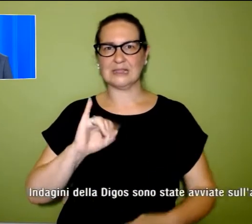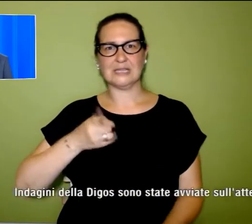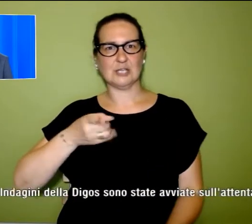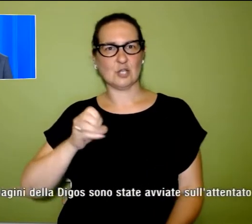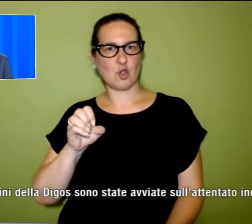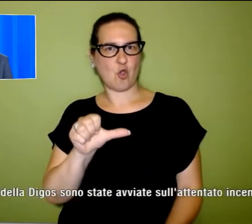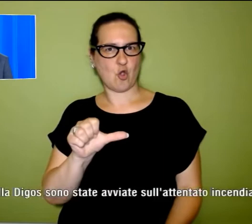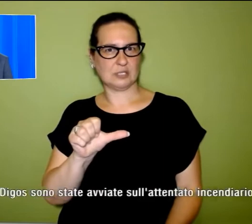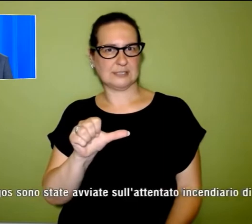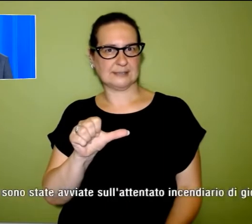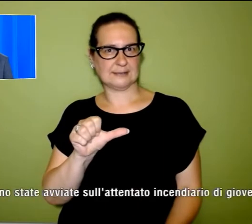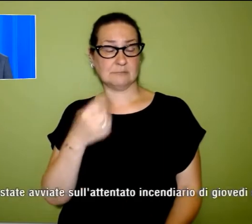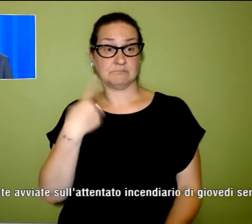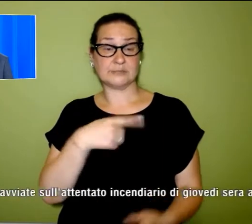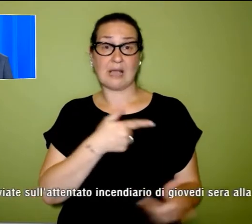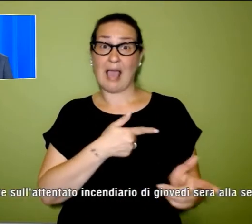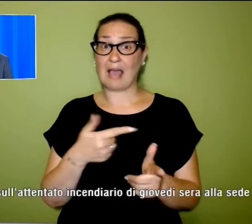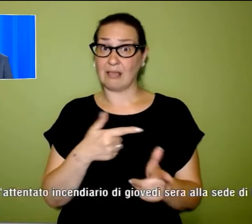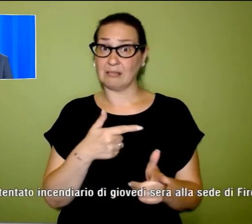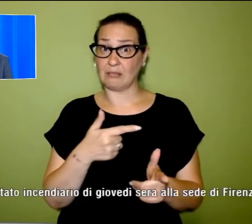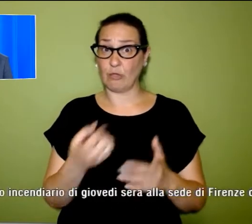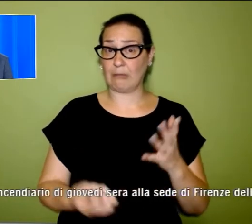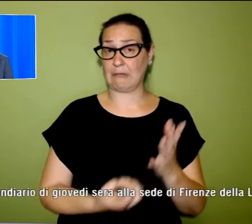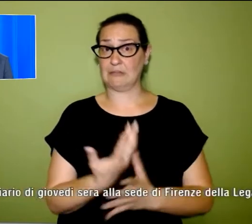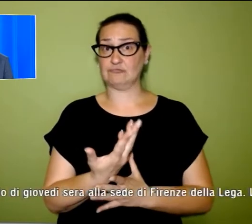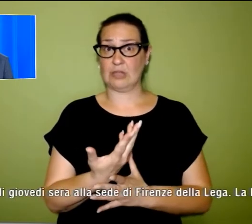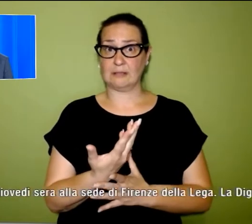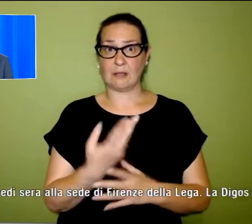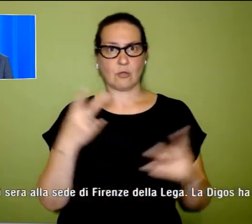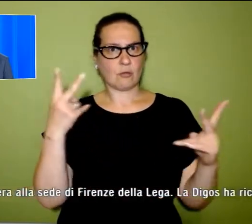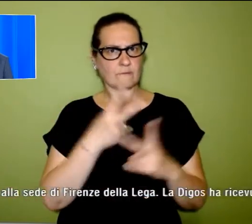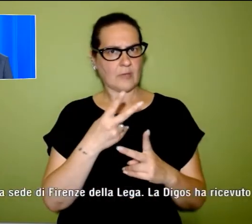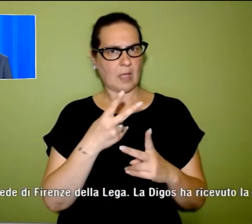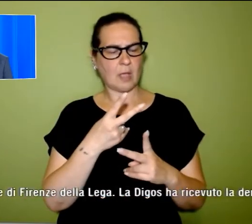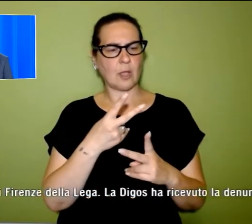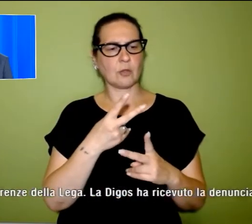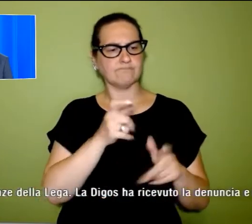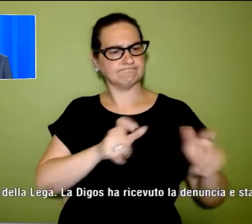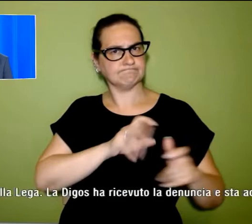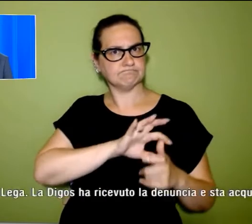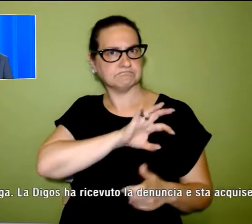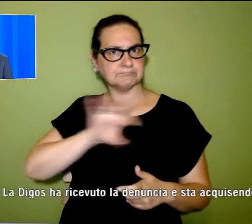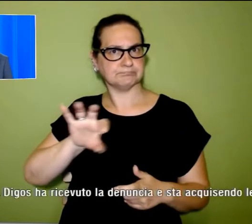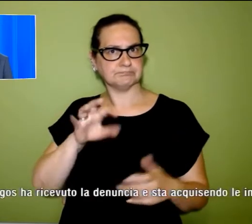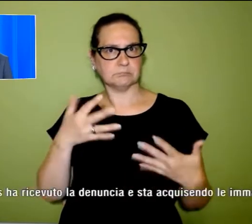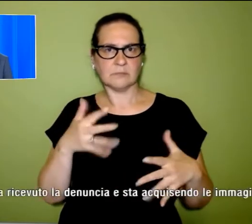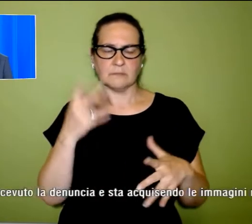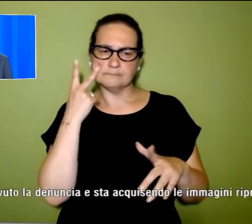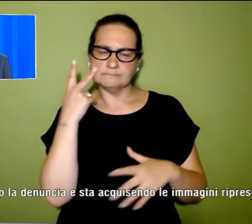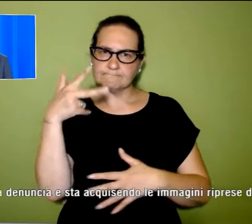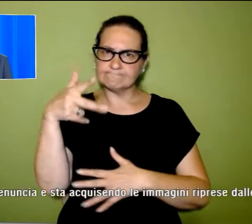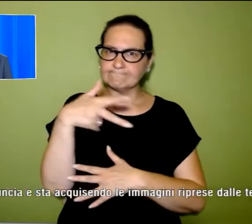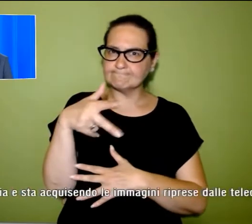questo attentato incendiario. Ha ricevuto la denuncia, la Digos sta acquisendo le immagini riprese dalla